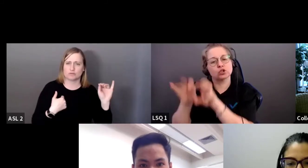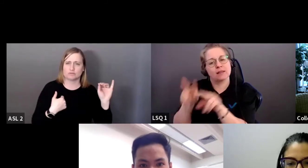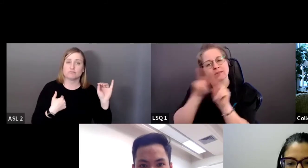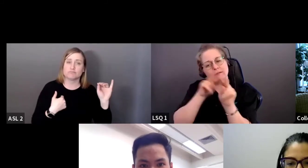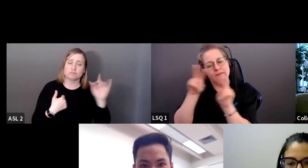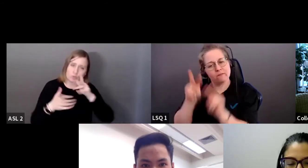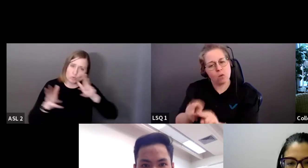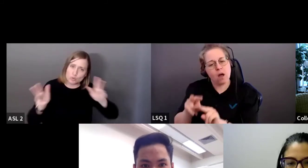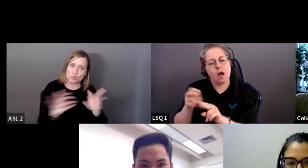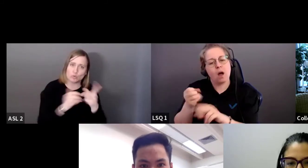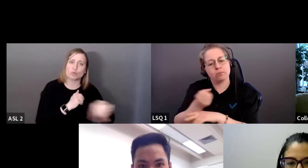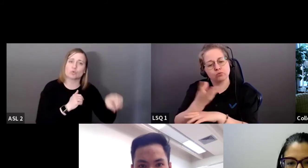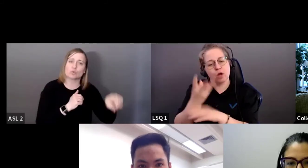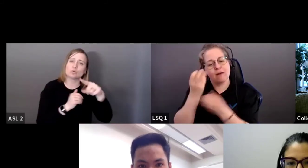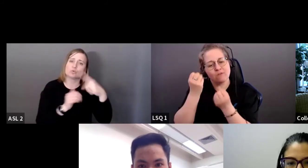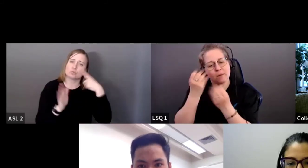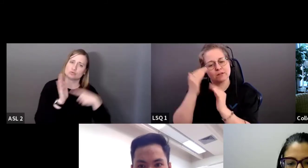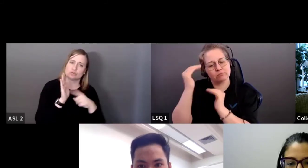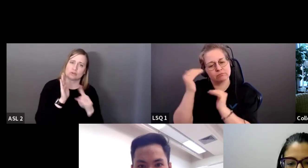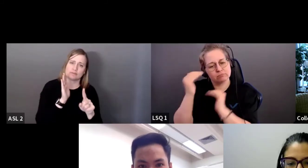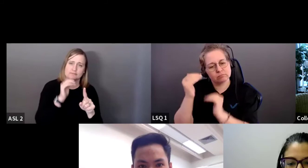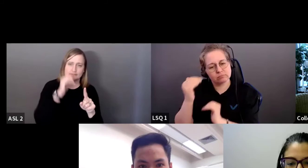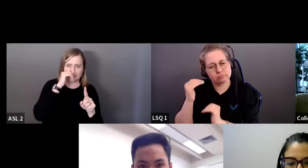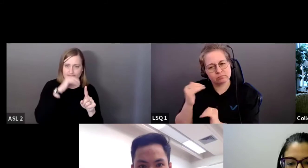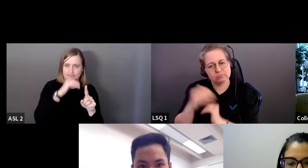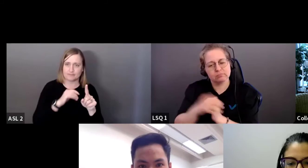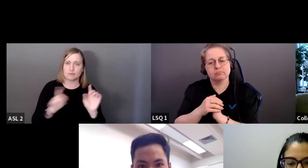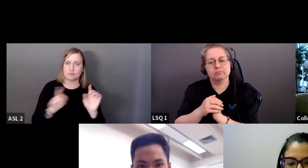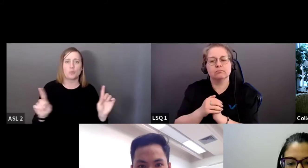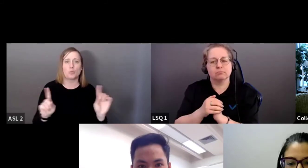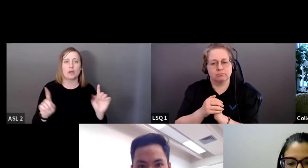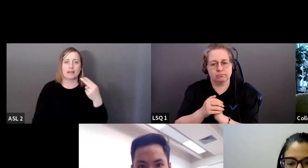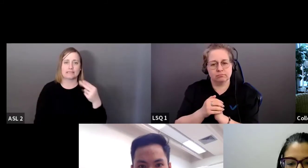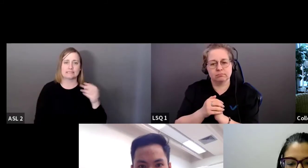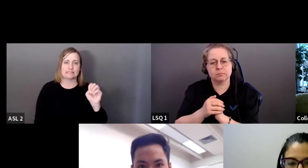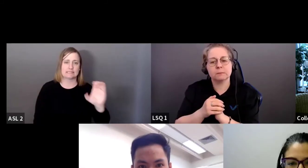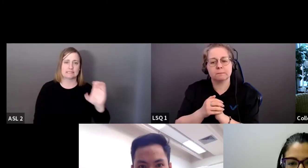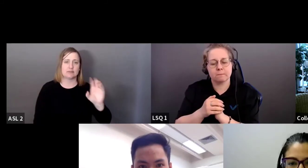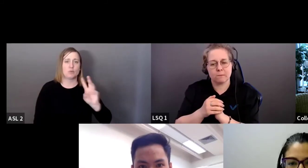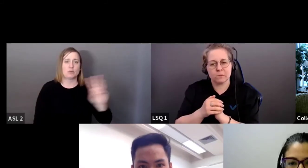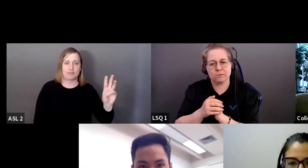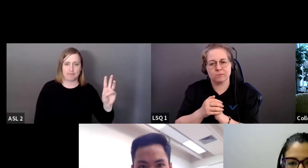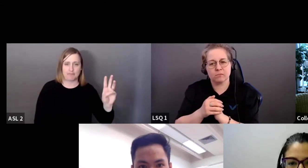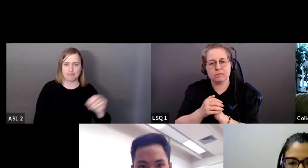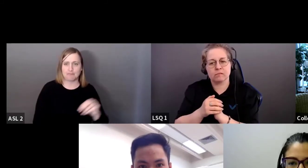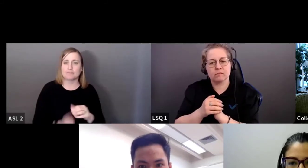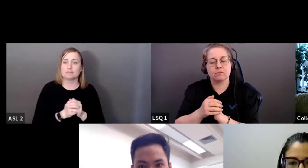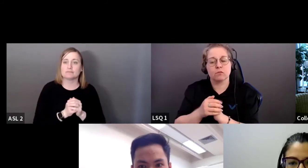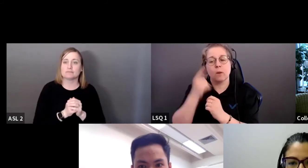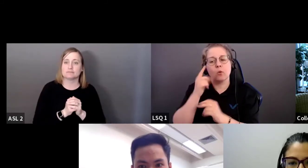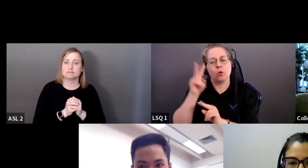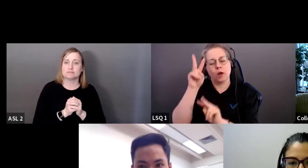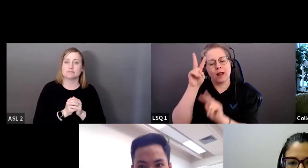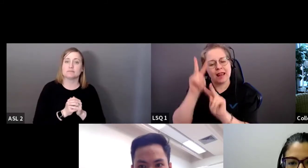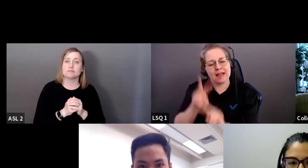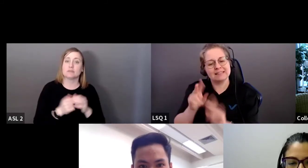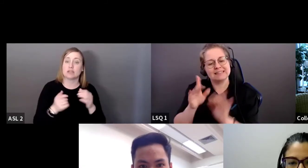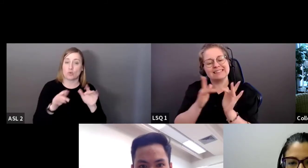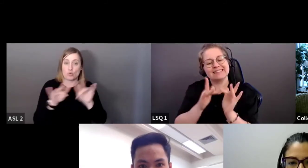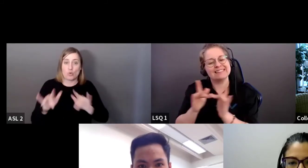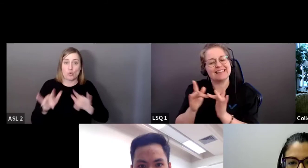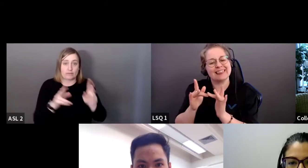Il y en a d'autres que j'encourage à consulter le site